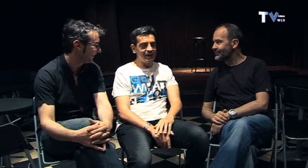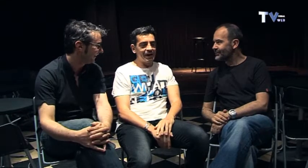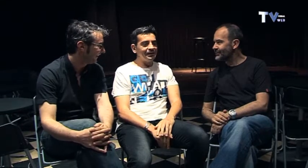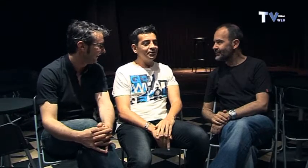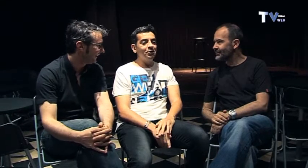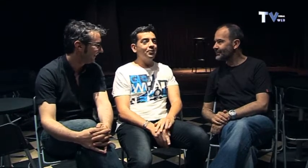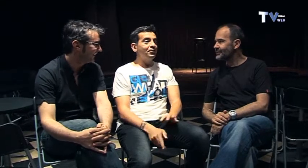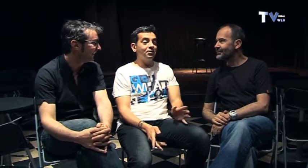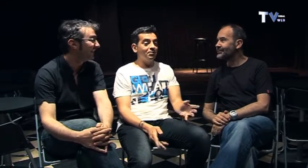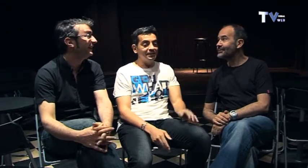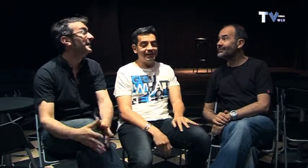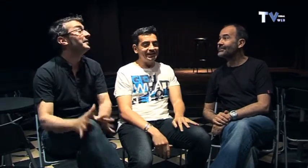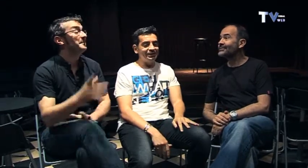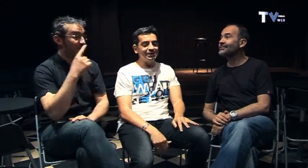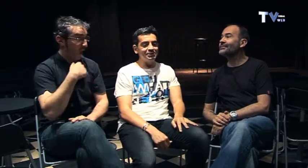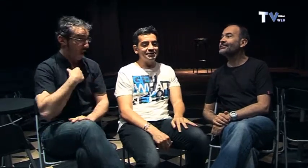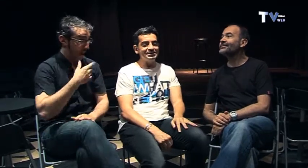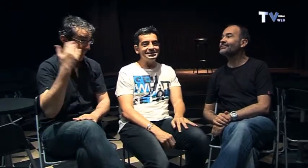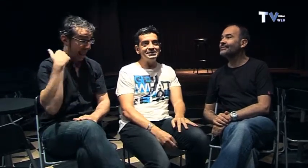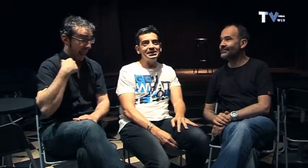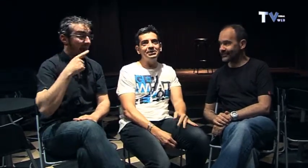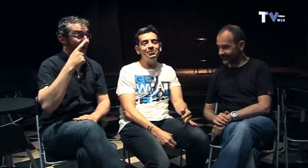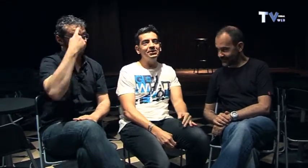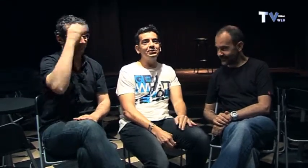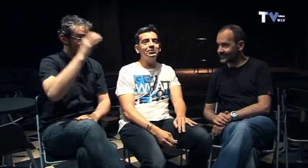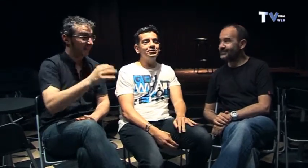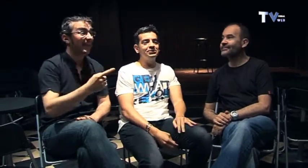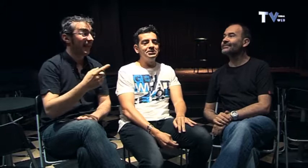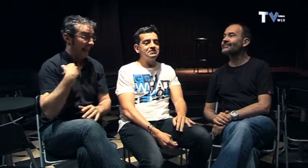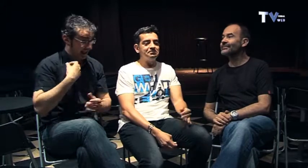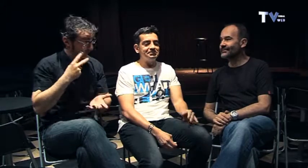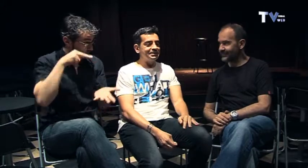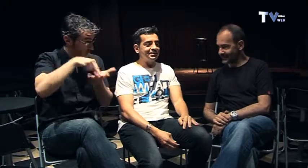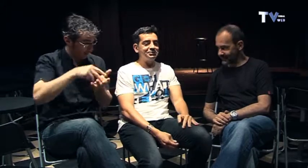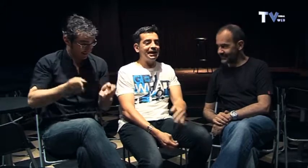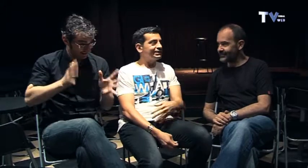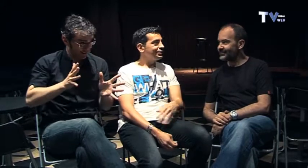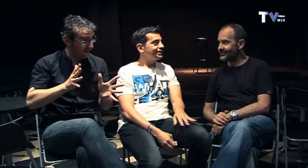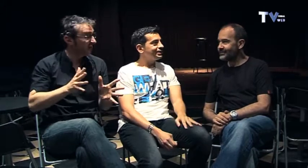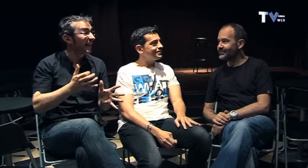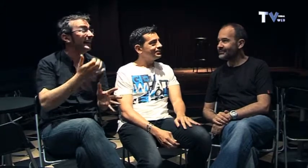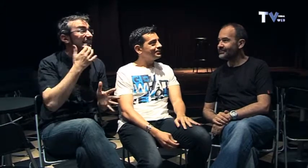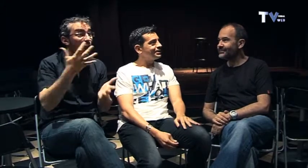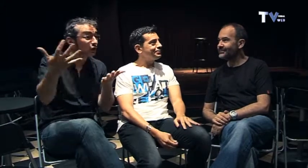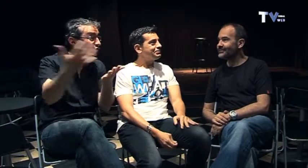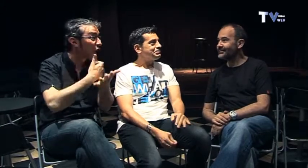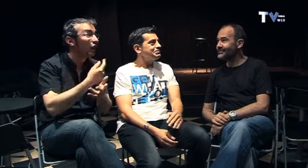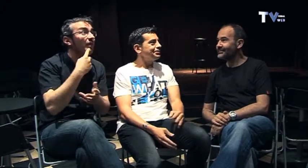yo como dije entonces si el público dice nos ha encantado Enric pero Ramón no